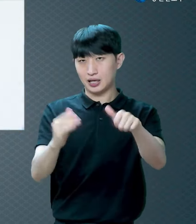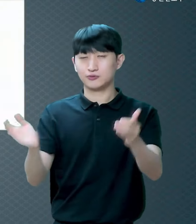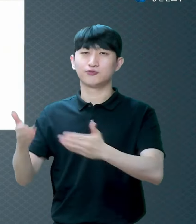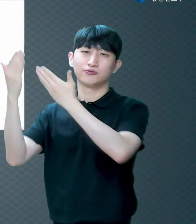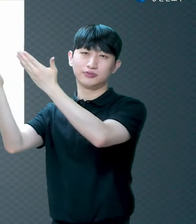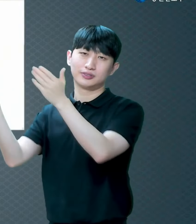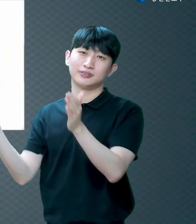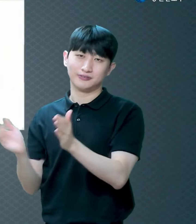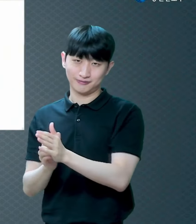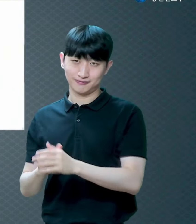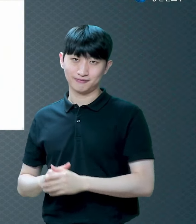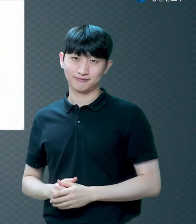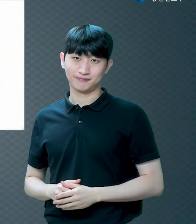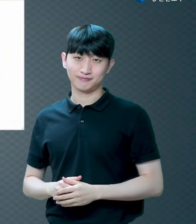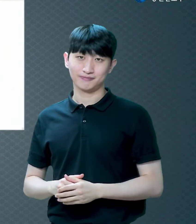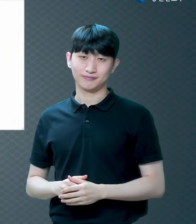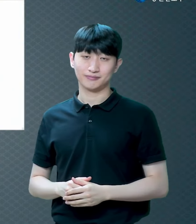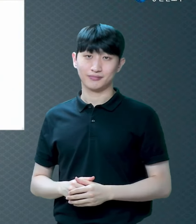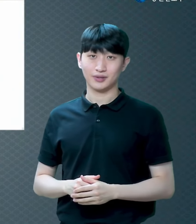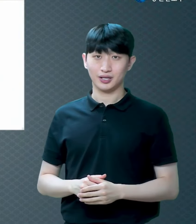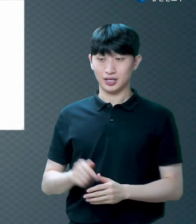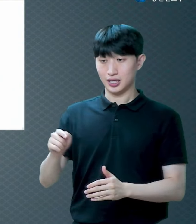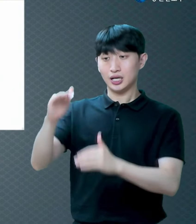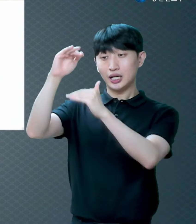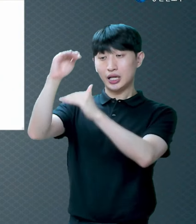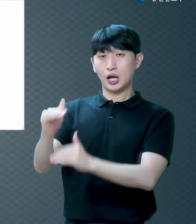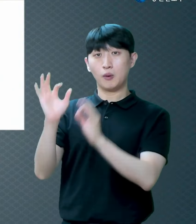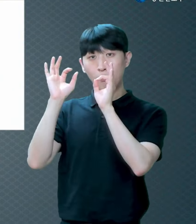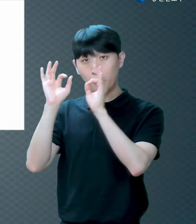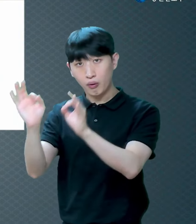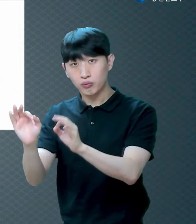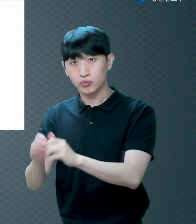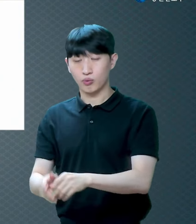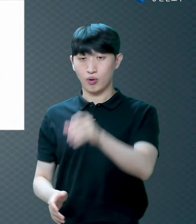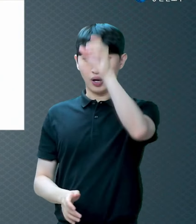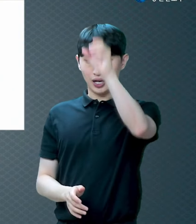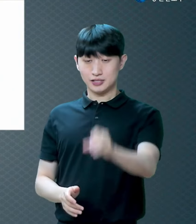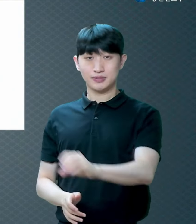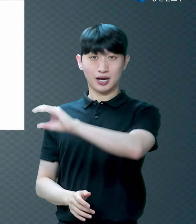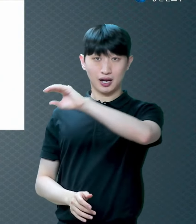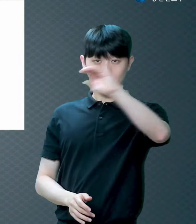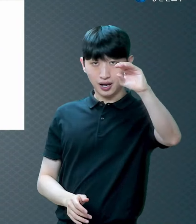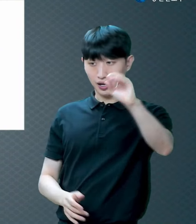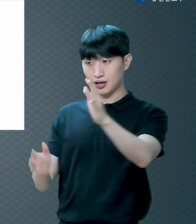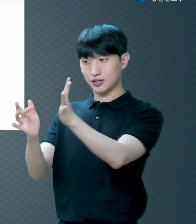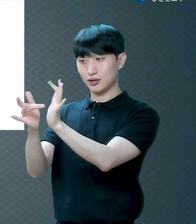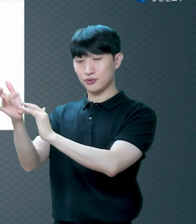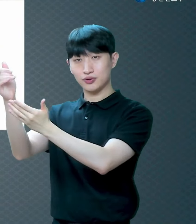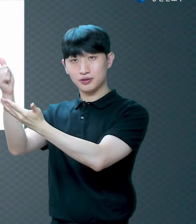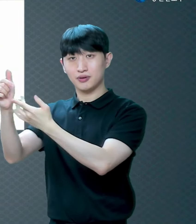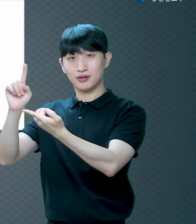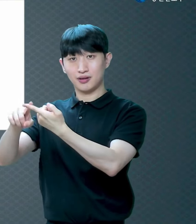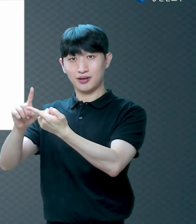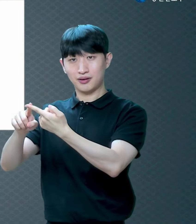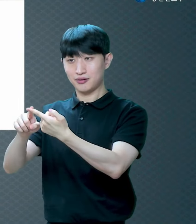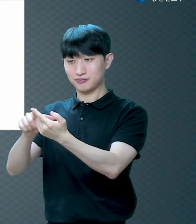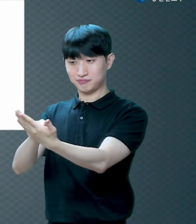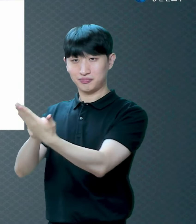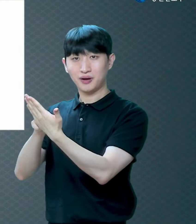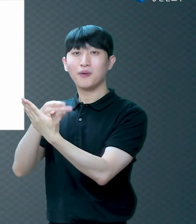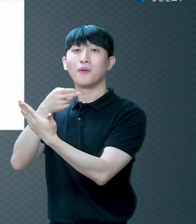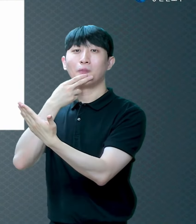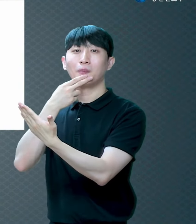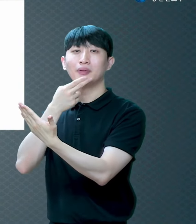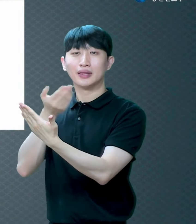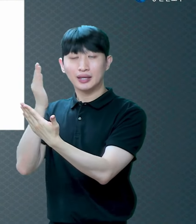예수님 얘기도 없어요 그런데 뭘 설명합니까? 훗날 예수님께서 이 땅에